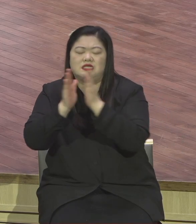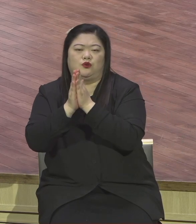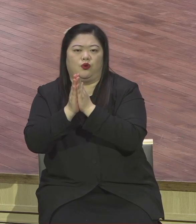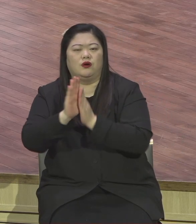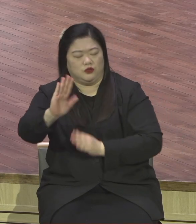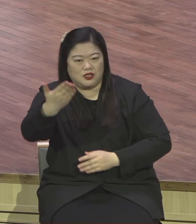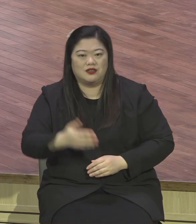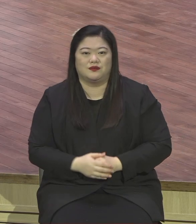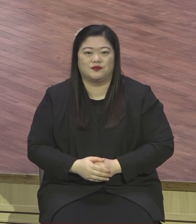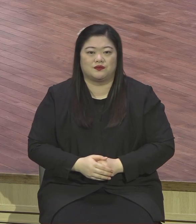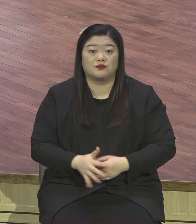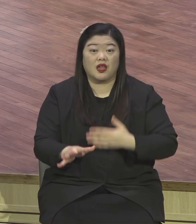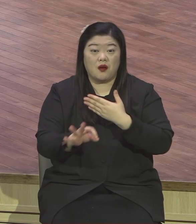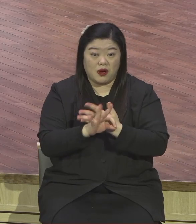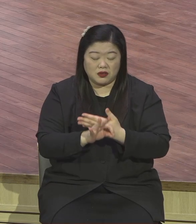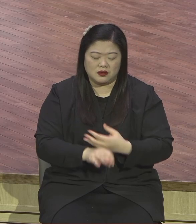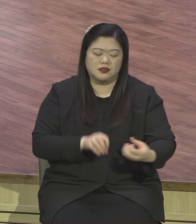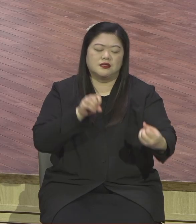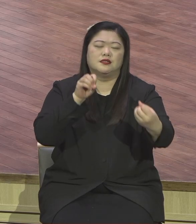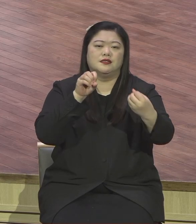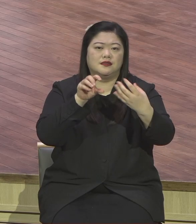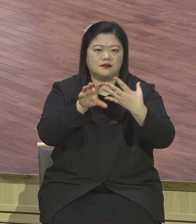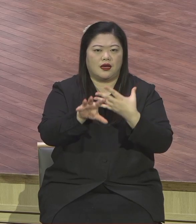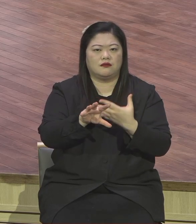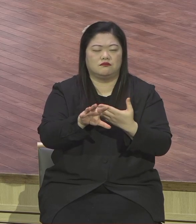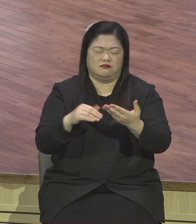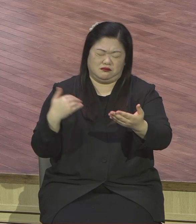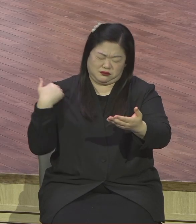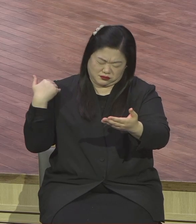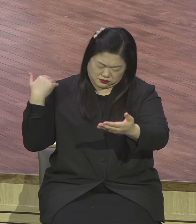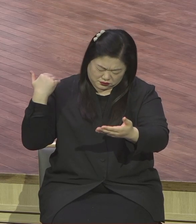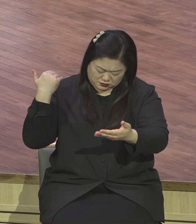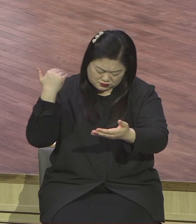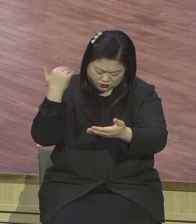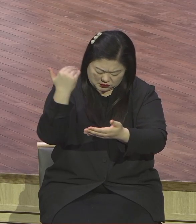응답해 응답해 축복을 받게 됩니다. 응답받게 돼. 약속입니다.